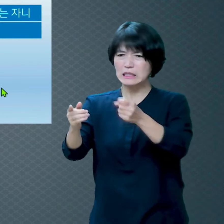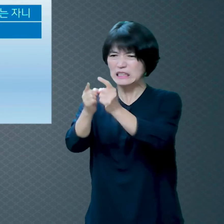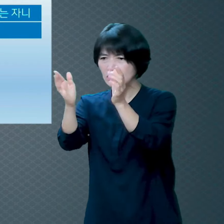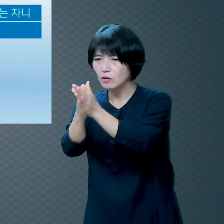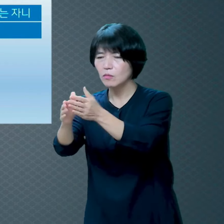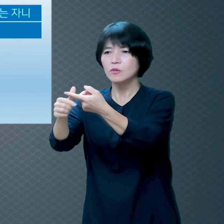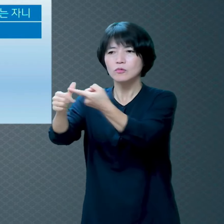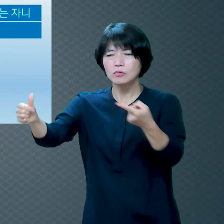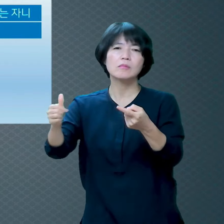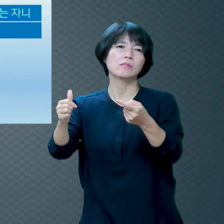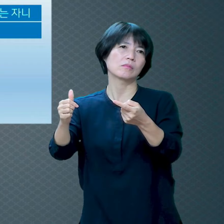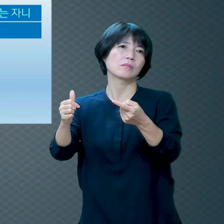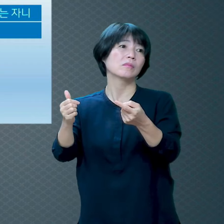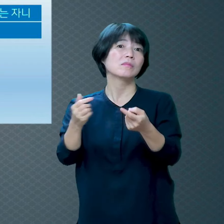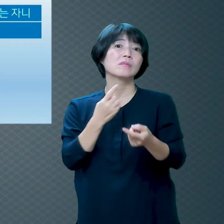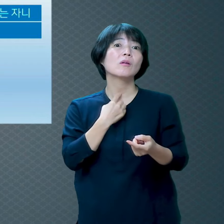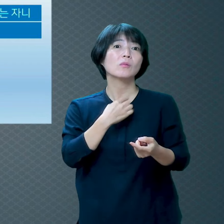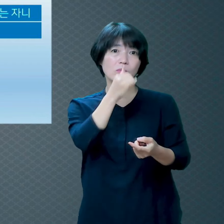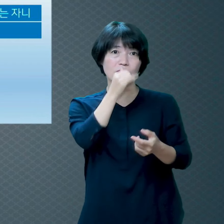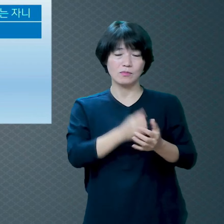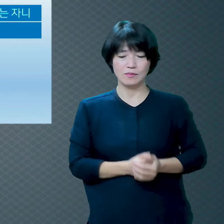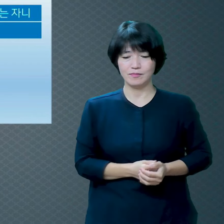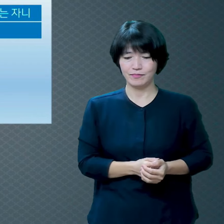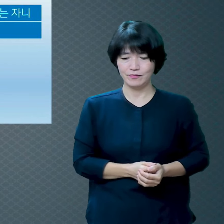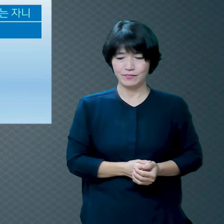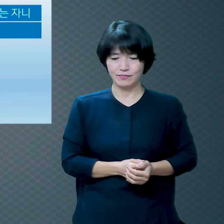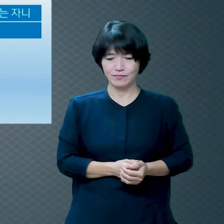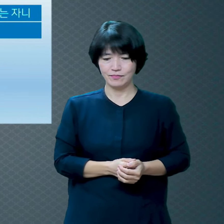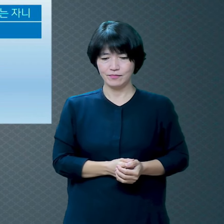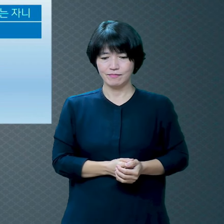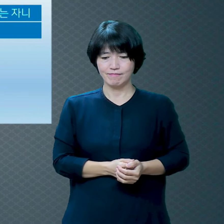또 탐심 욕심이 있죠